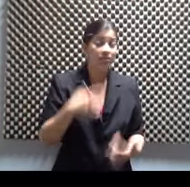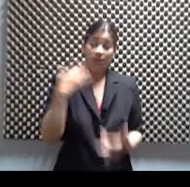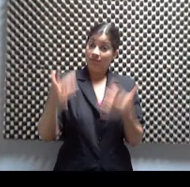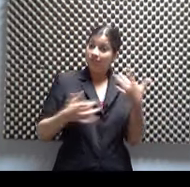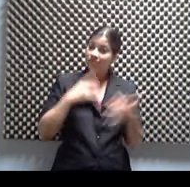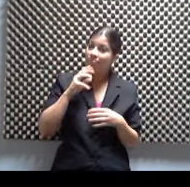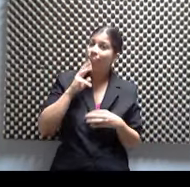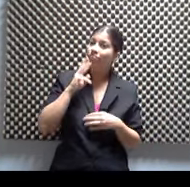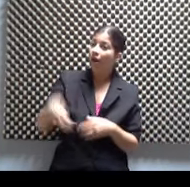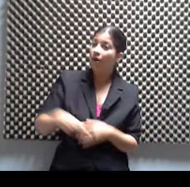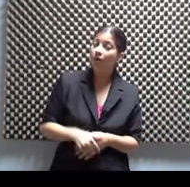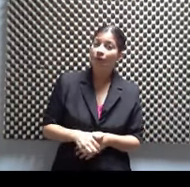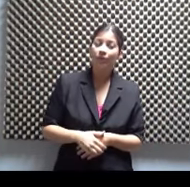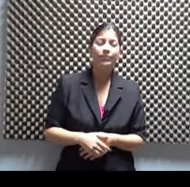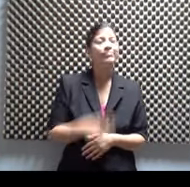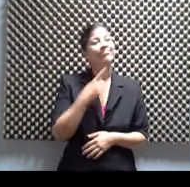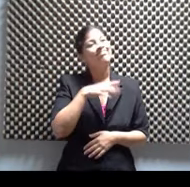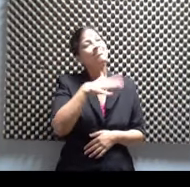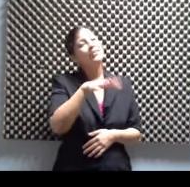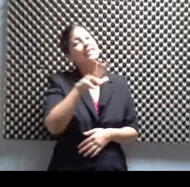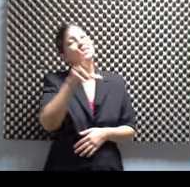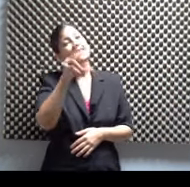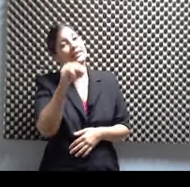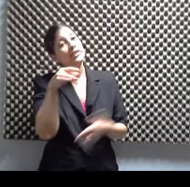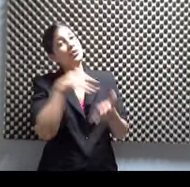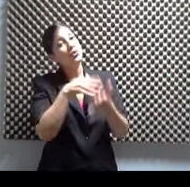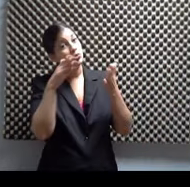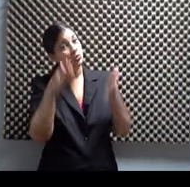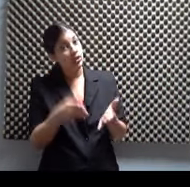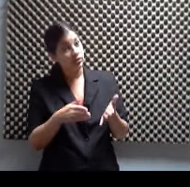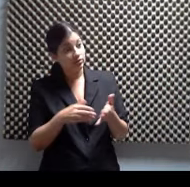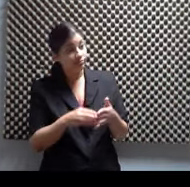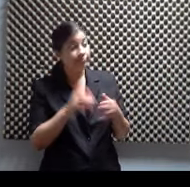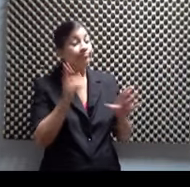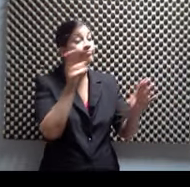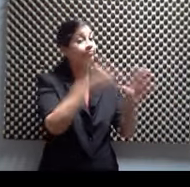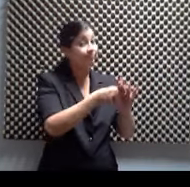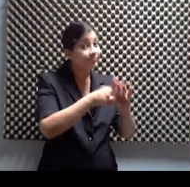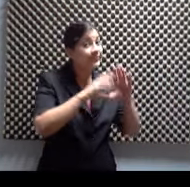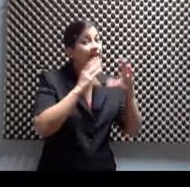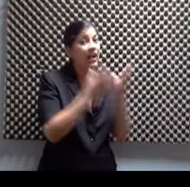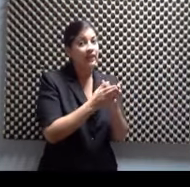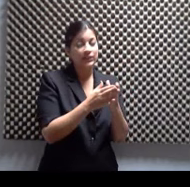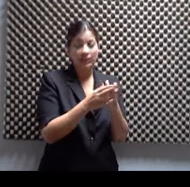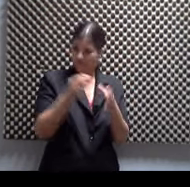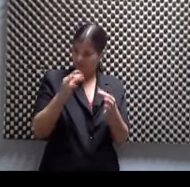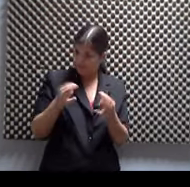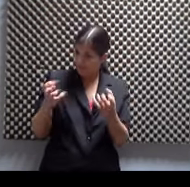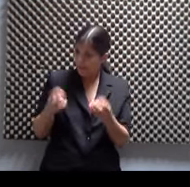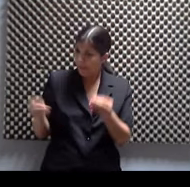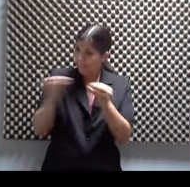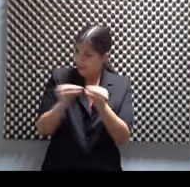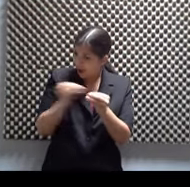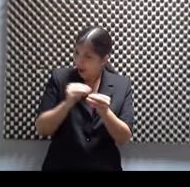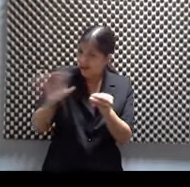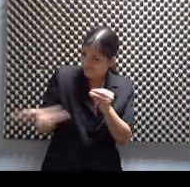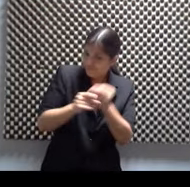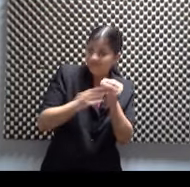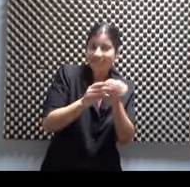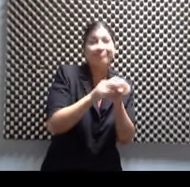Tenemos más de 30 estudiantes tomando las clases. Siempre hay espacio para más, mientras más gente bailando, mejor. Así